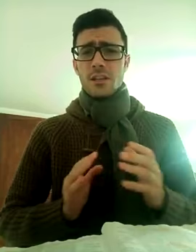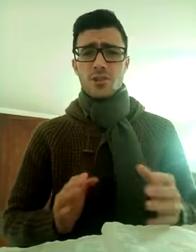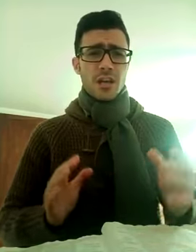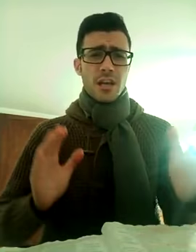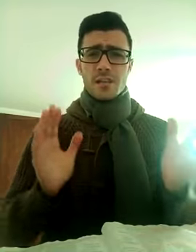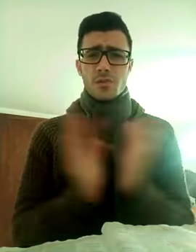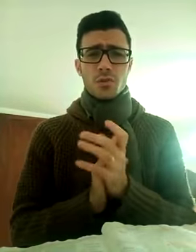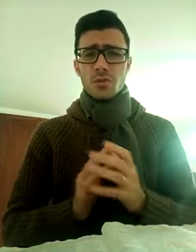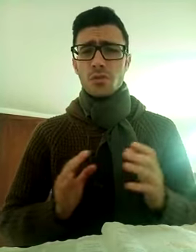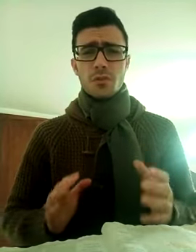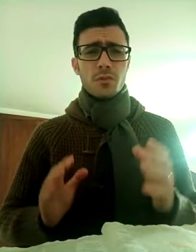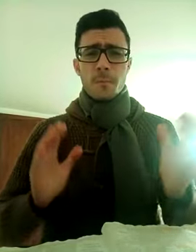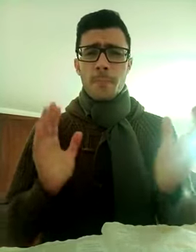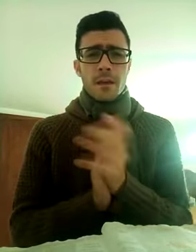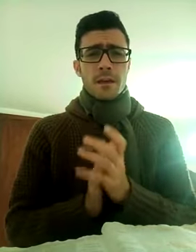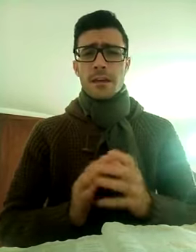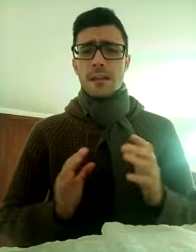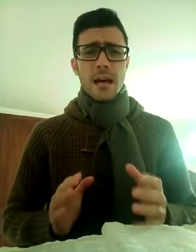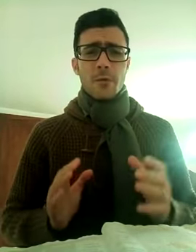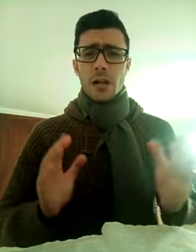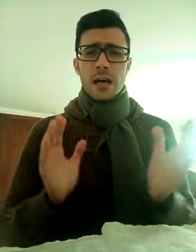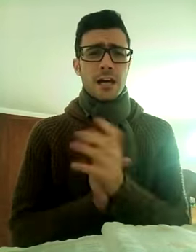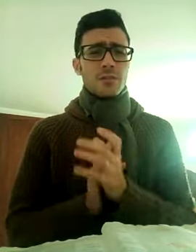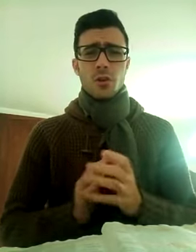Gesù, innamorato